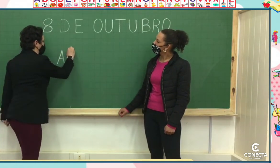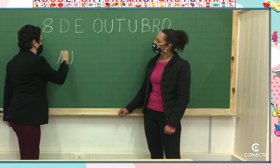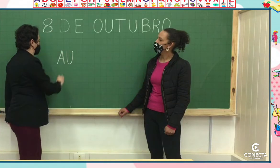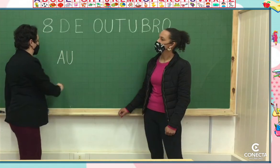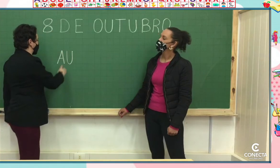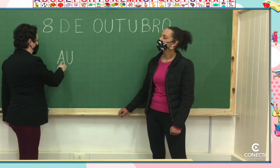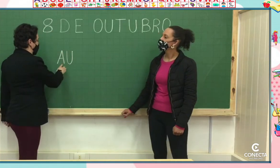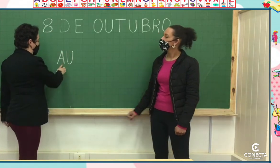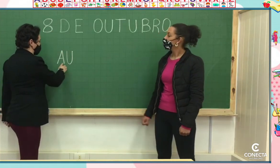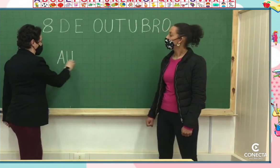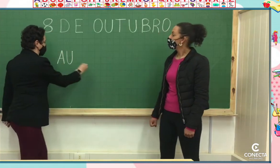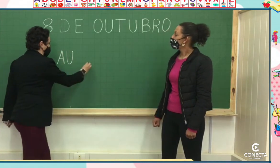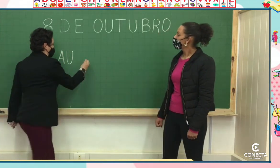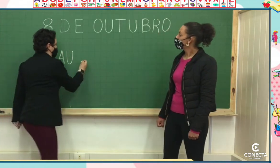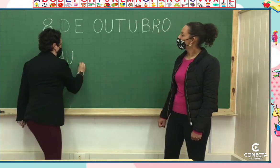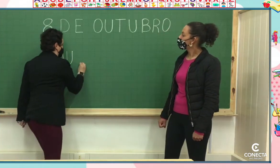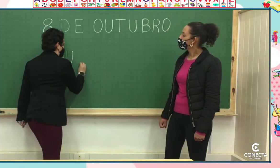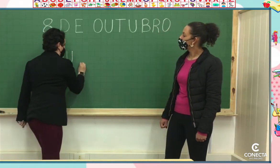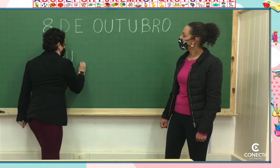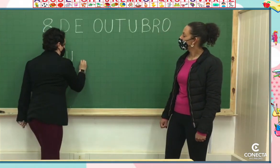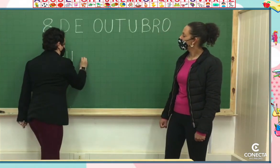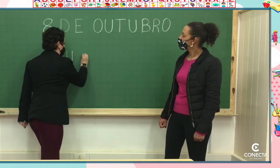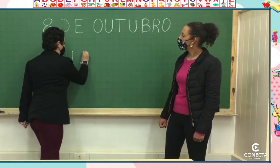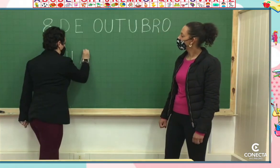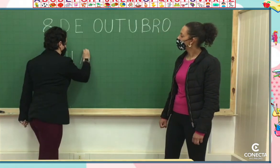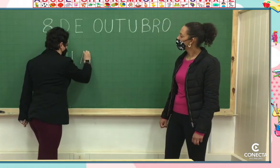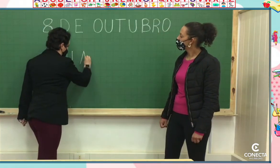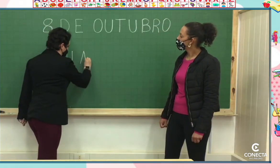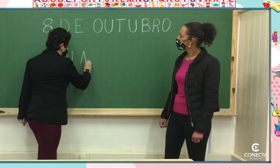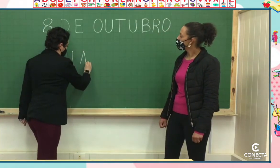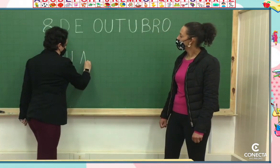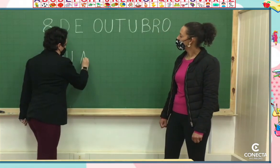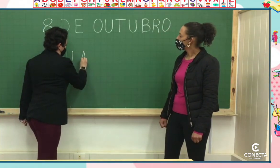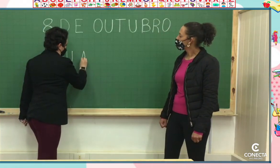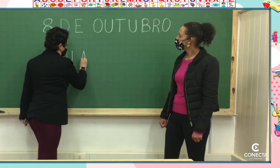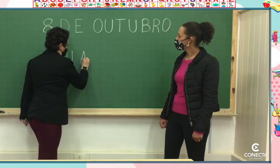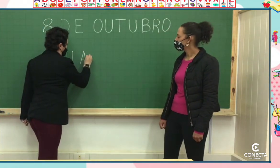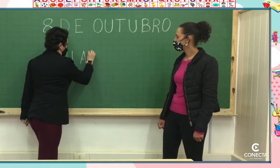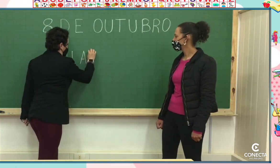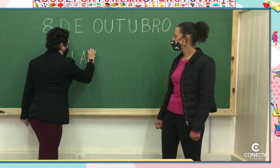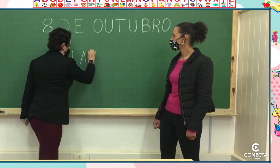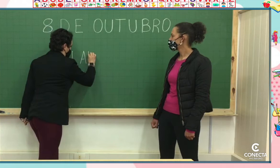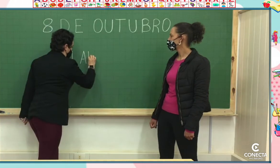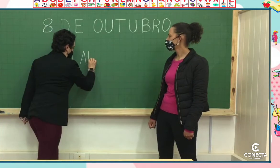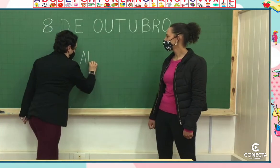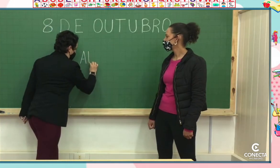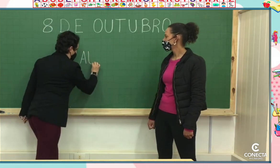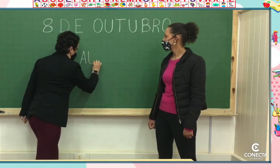U. Au. Vamos fazer mais uma vez. Olha só.